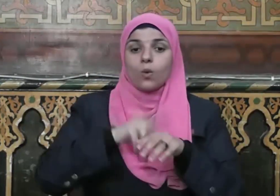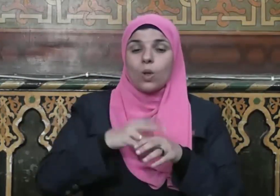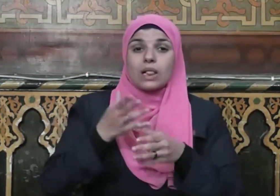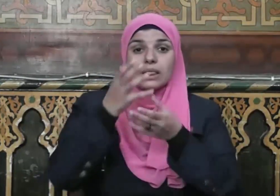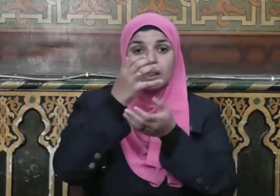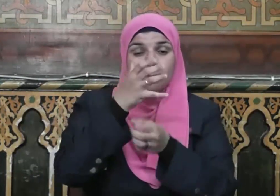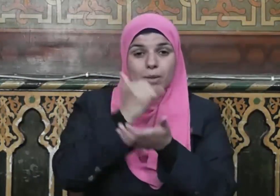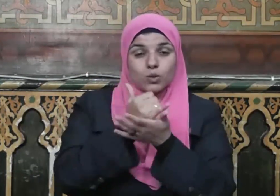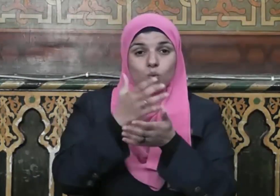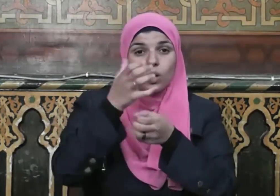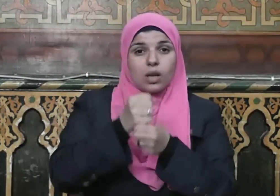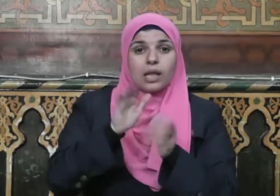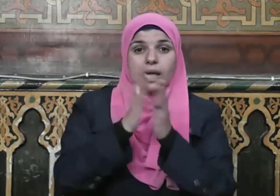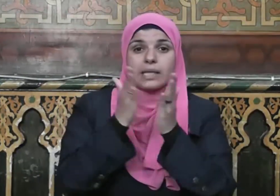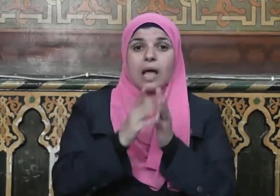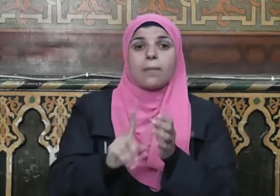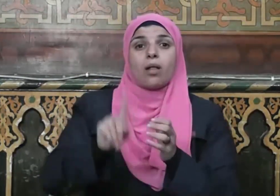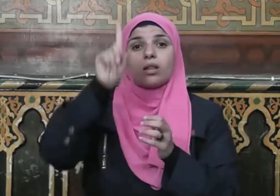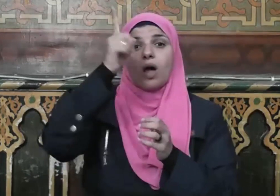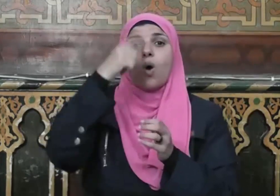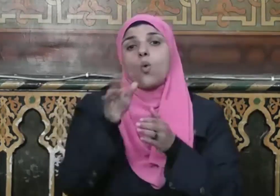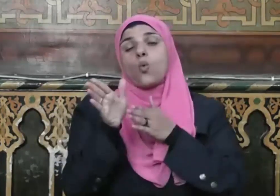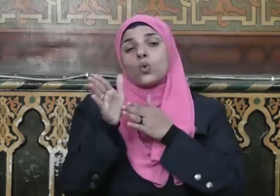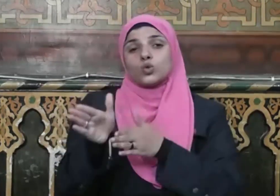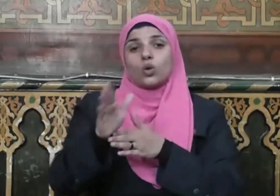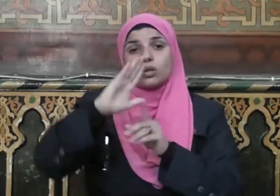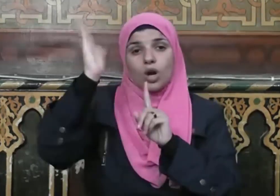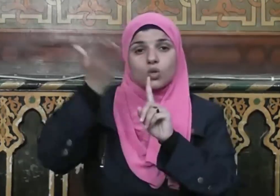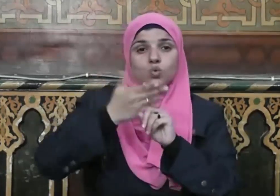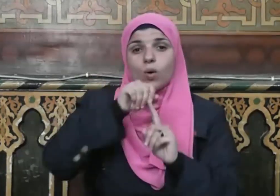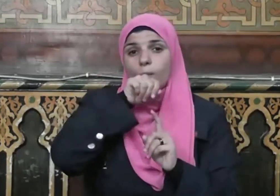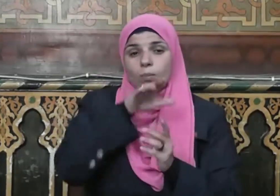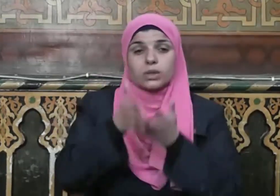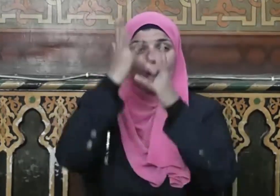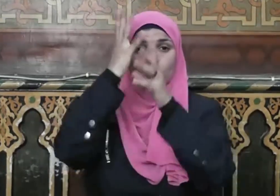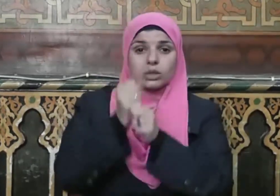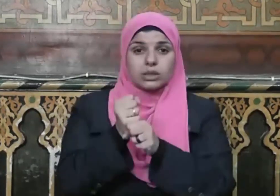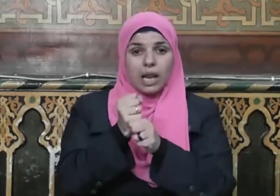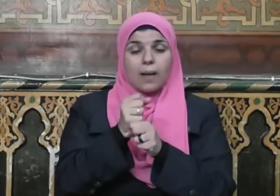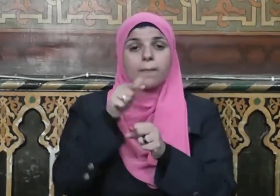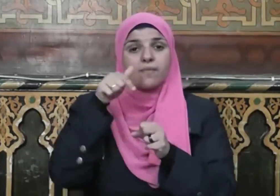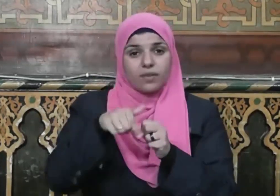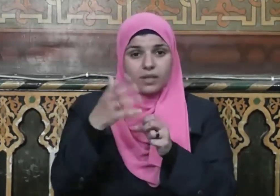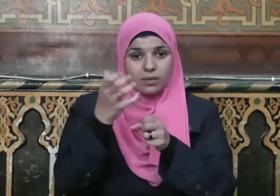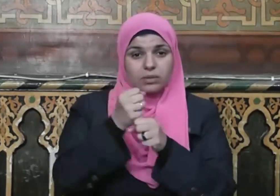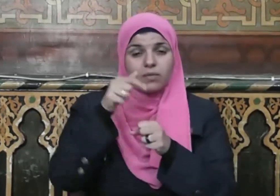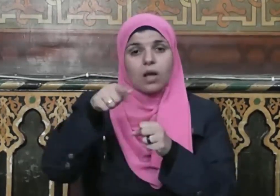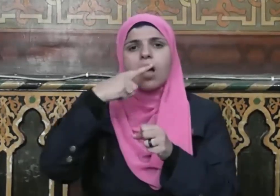والتمسك بكتاب الله وسنة رسوله صلى الله عليه وسلم